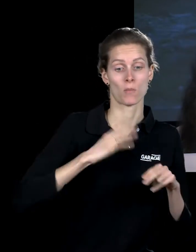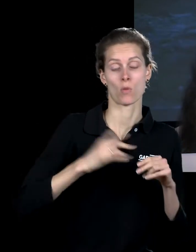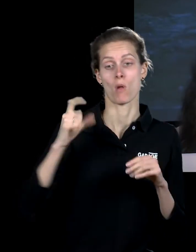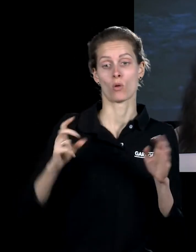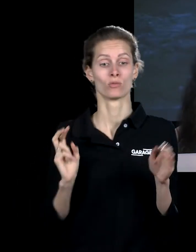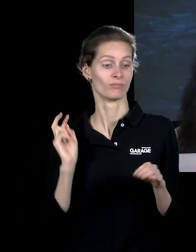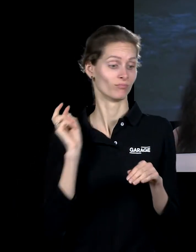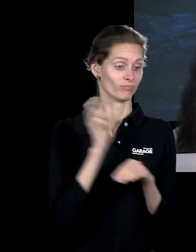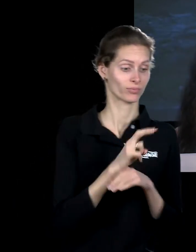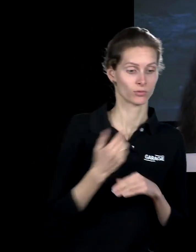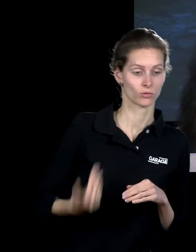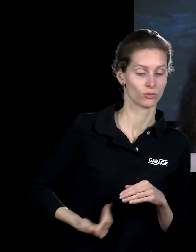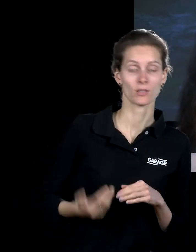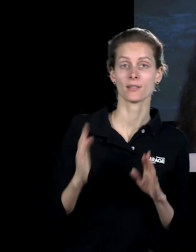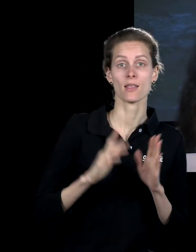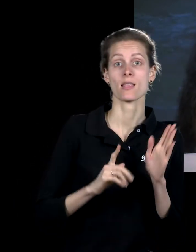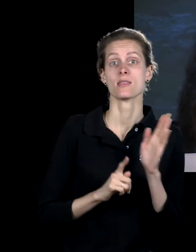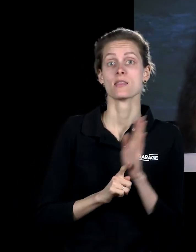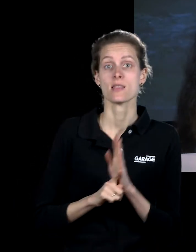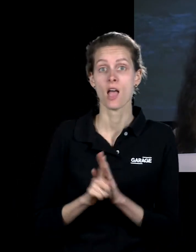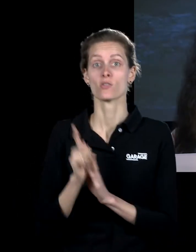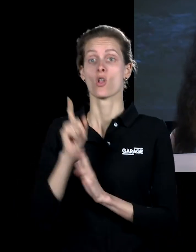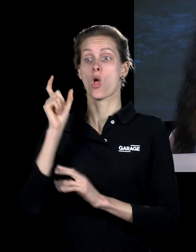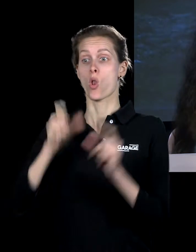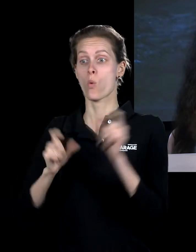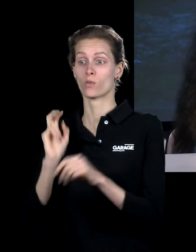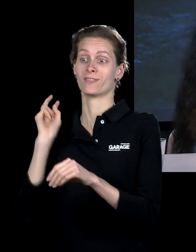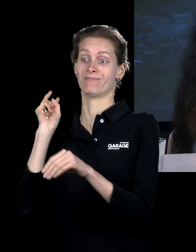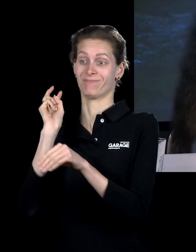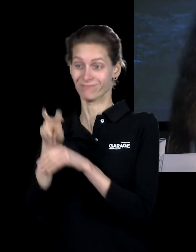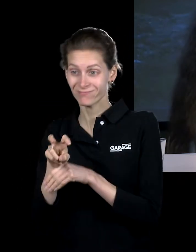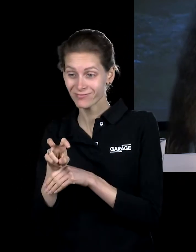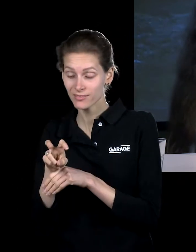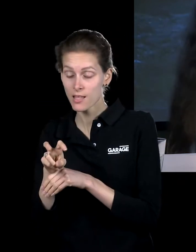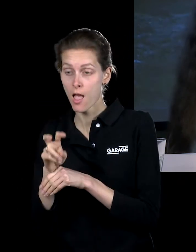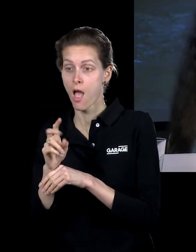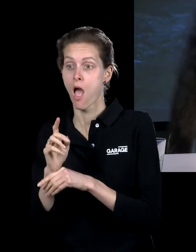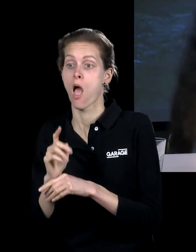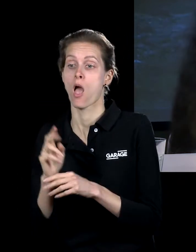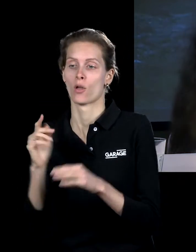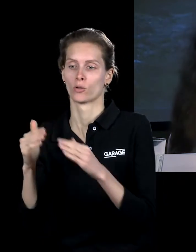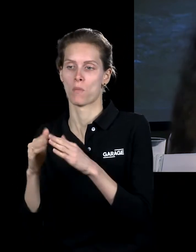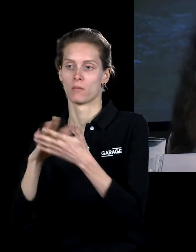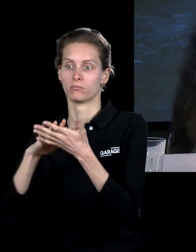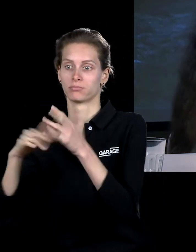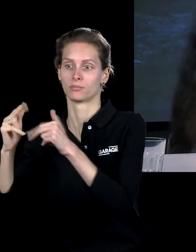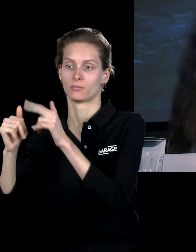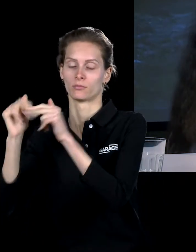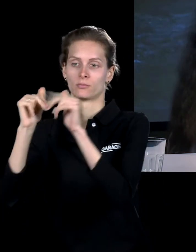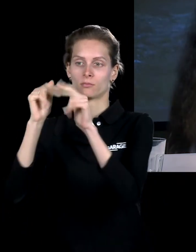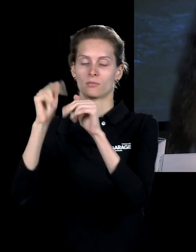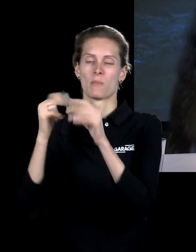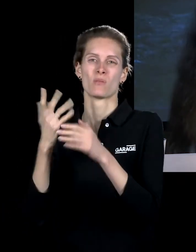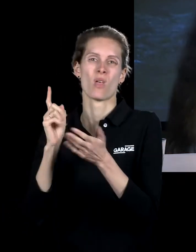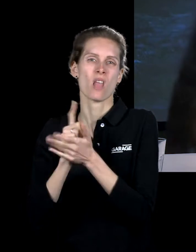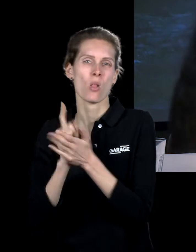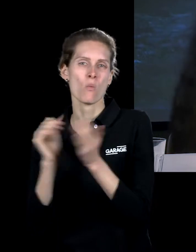вселяются. А сначала люди вселяются, а потом начинают его бесконечно достраивать. Потому что пока дом не достроен, там за него налоги меньше надо платить. Там